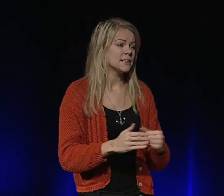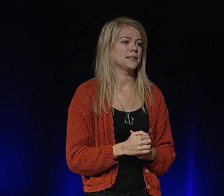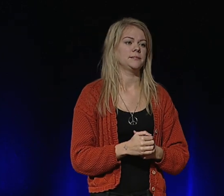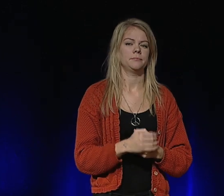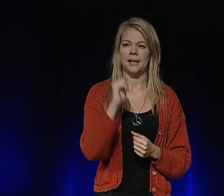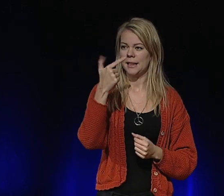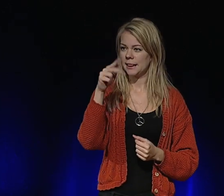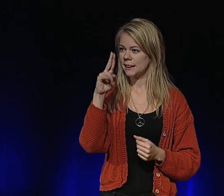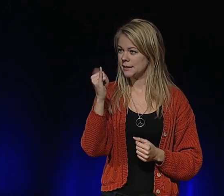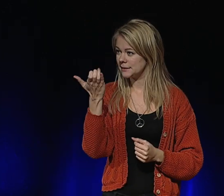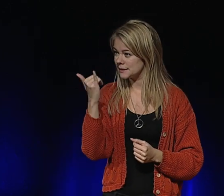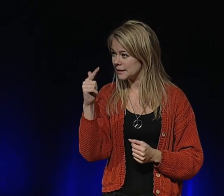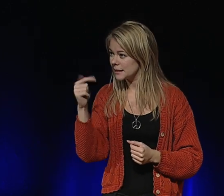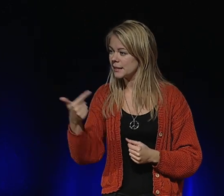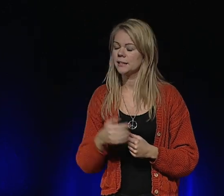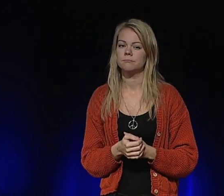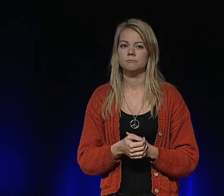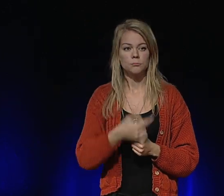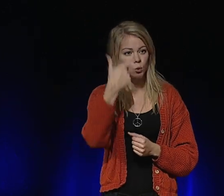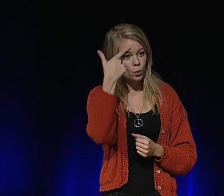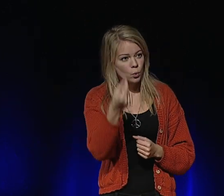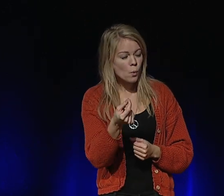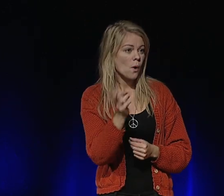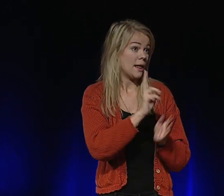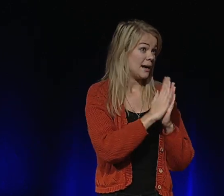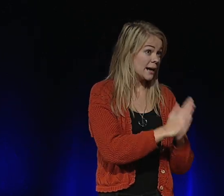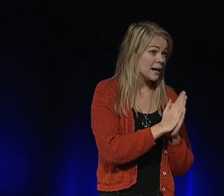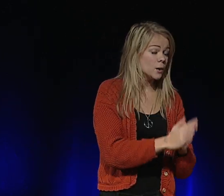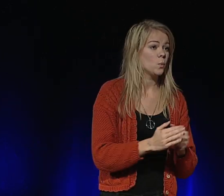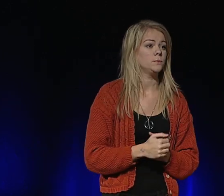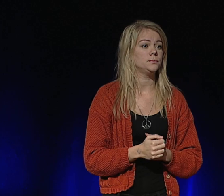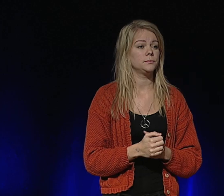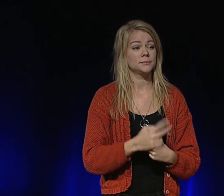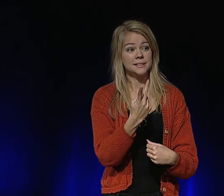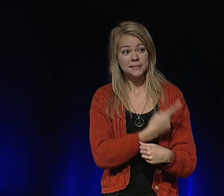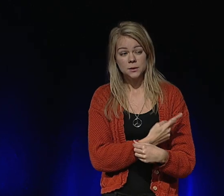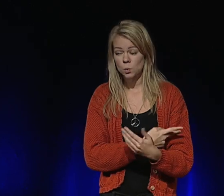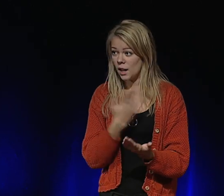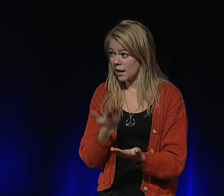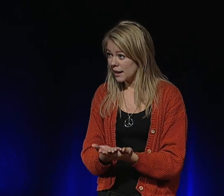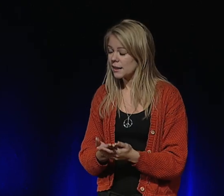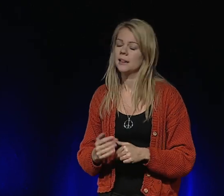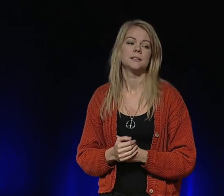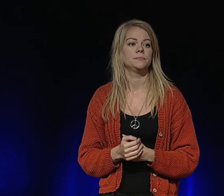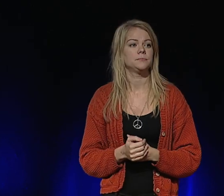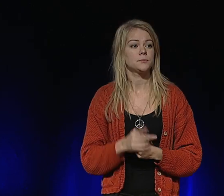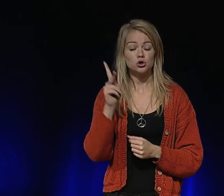ålder, funktionsnedsättning, etnicitet, religion eller annan trosuppfattning, sexuell